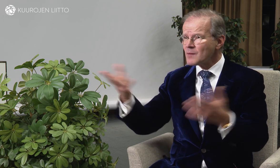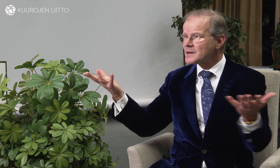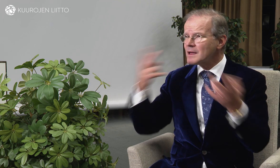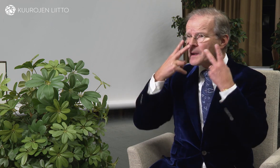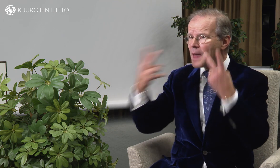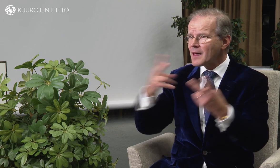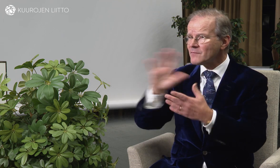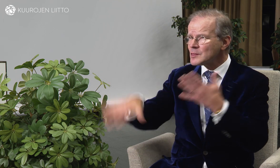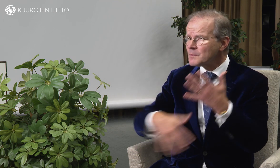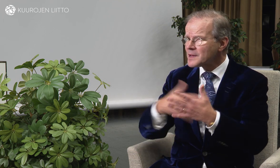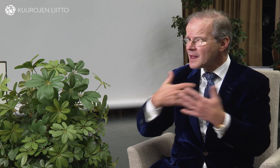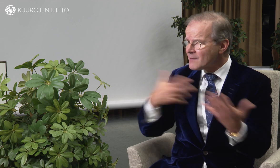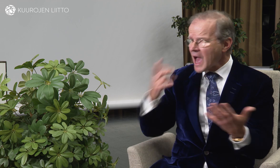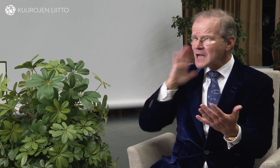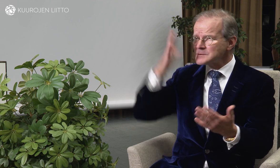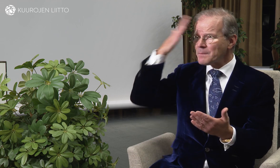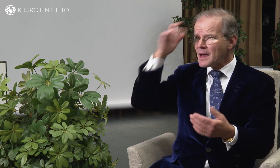olisi you